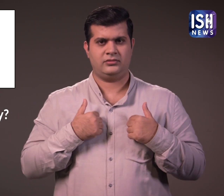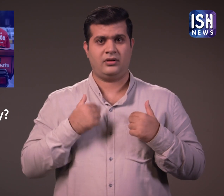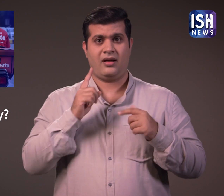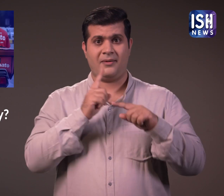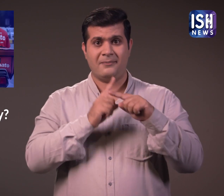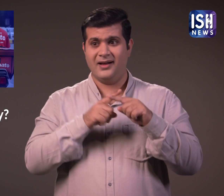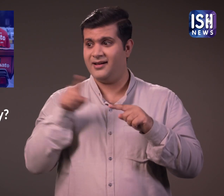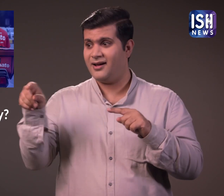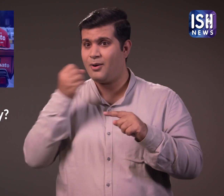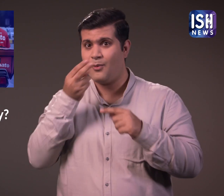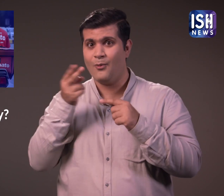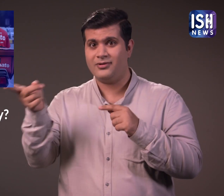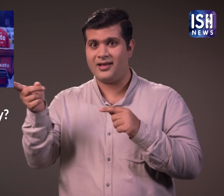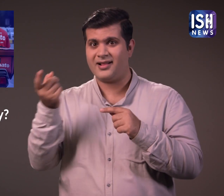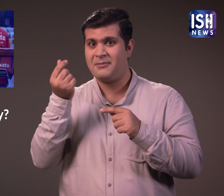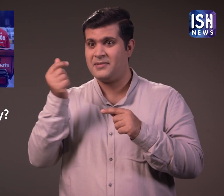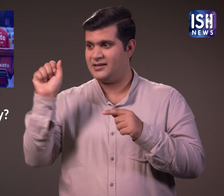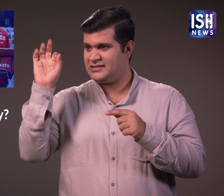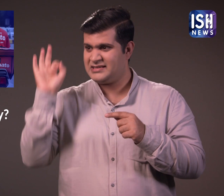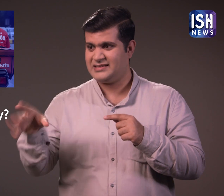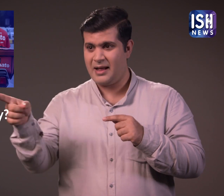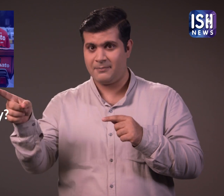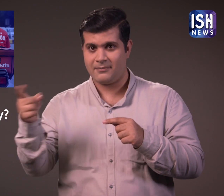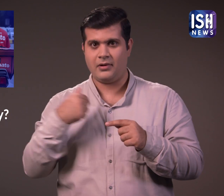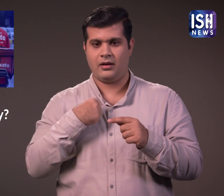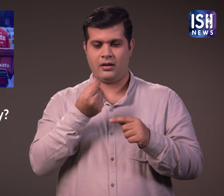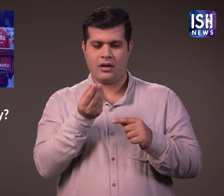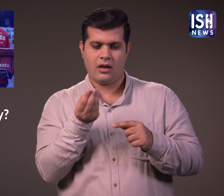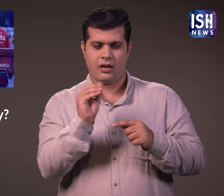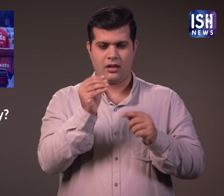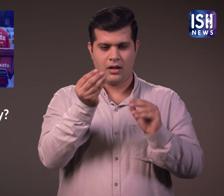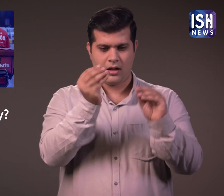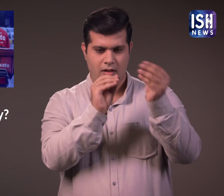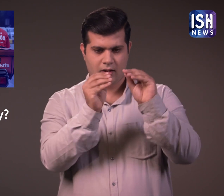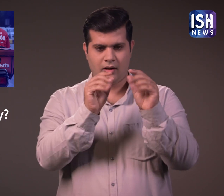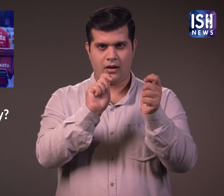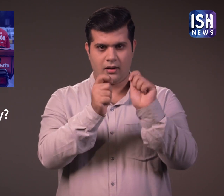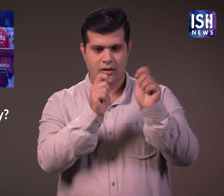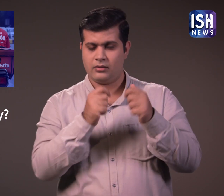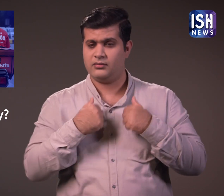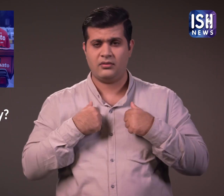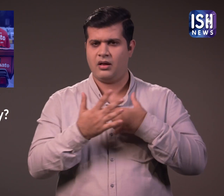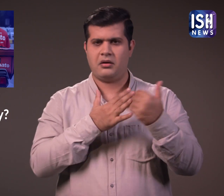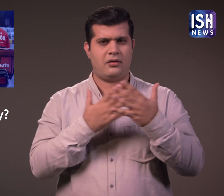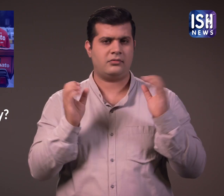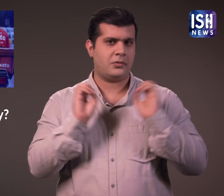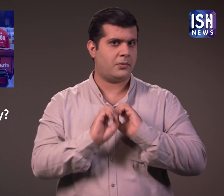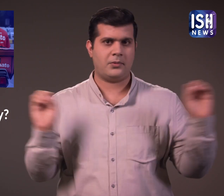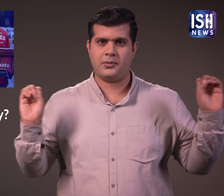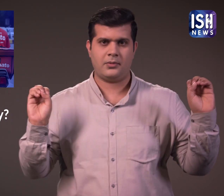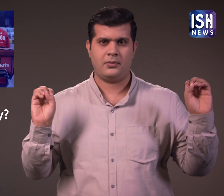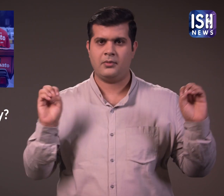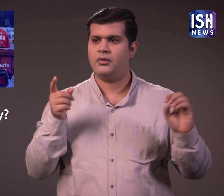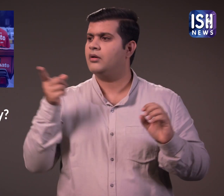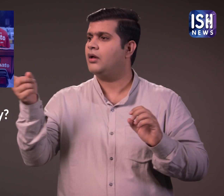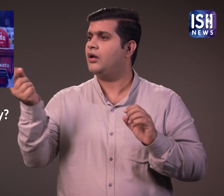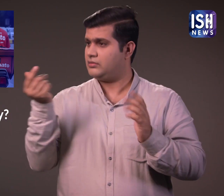Zomato का कीमितों पर कोई नियंतर नहीं है और वहां उनमें हेर फिर नहीं कर सकता है। कीमिते